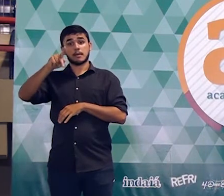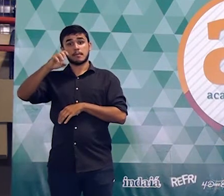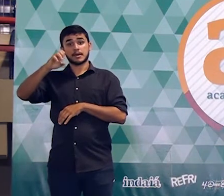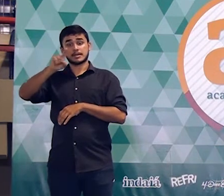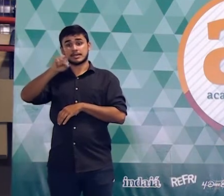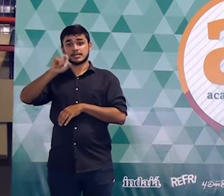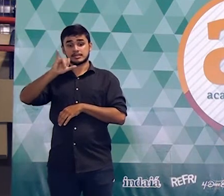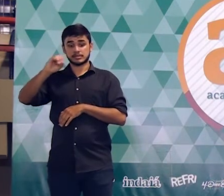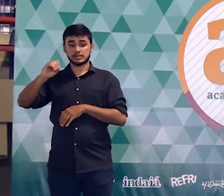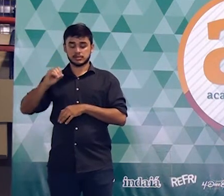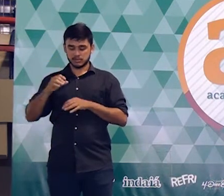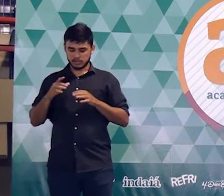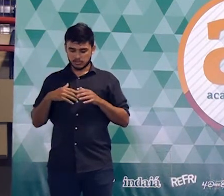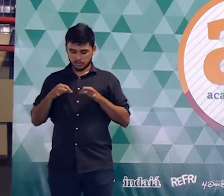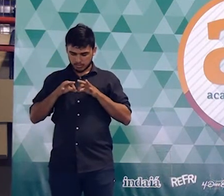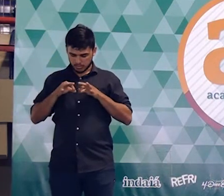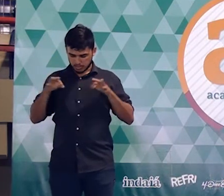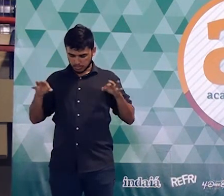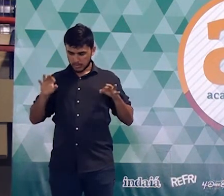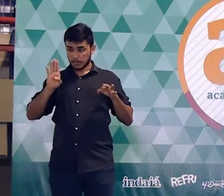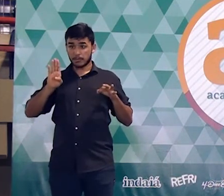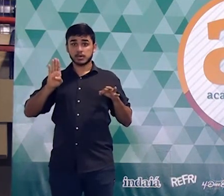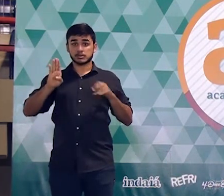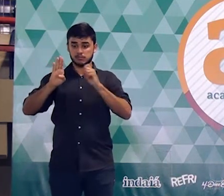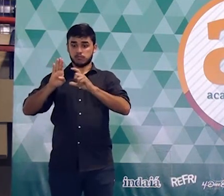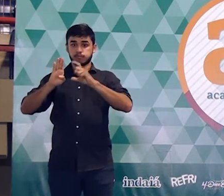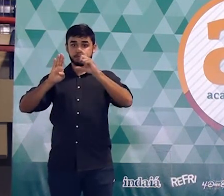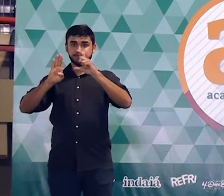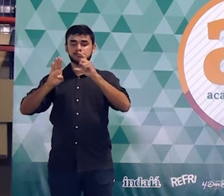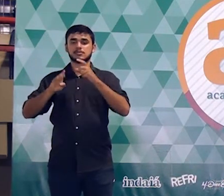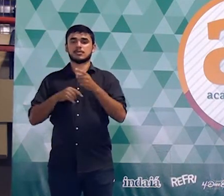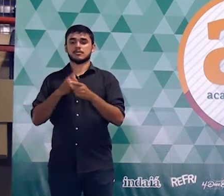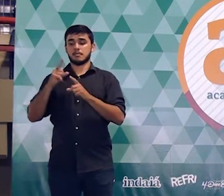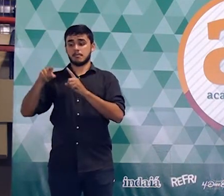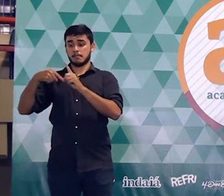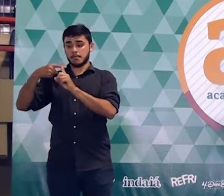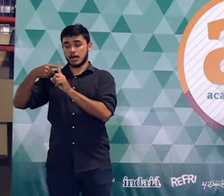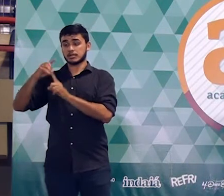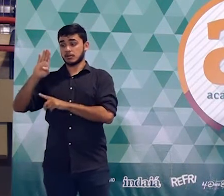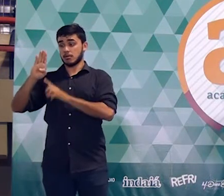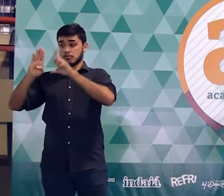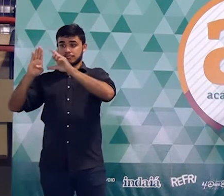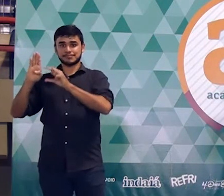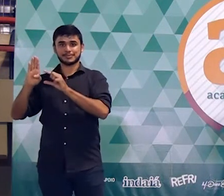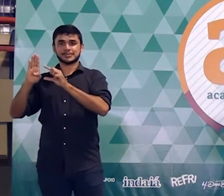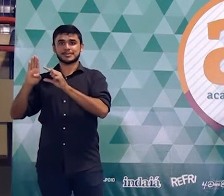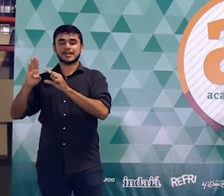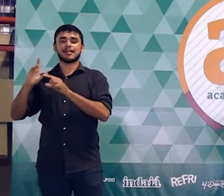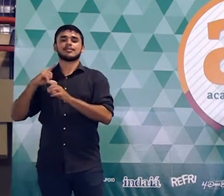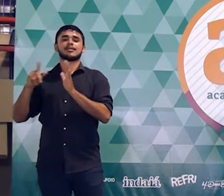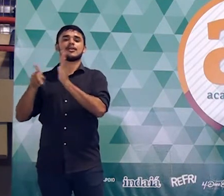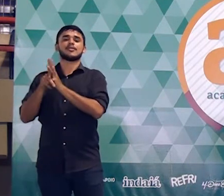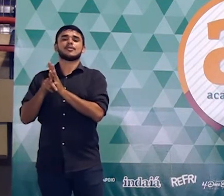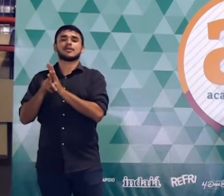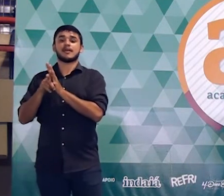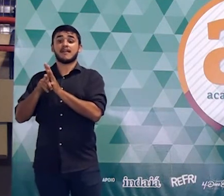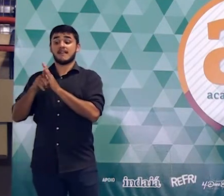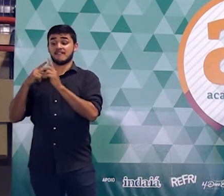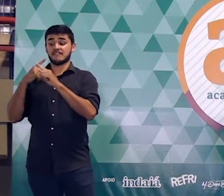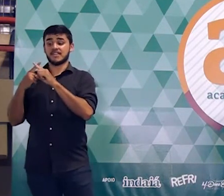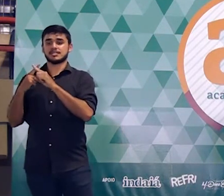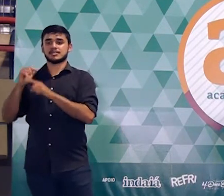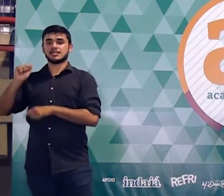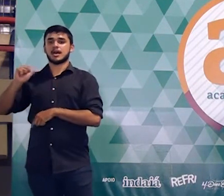calcula assim, ó. Base maior, mais a base menor, vezes a altura, tudo dividido por